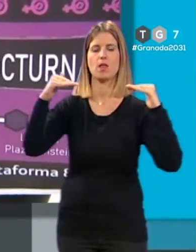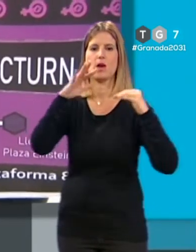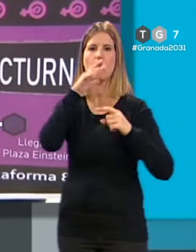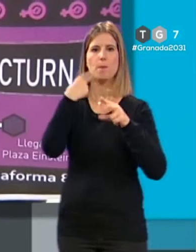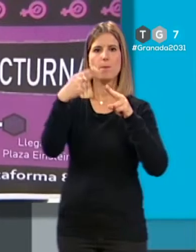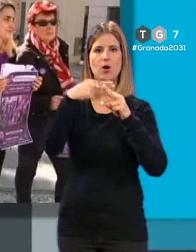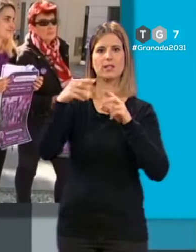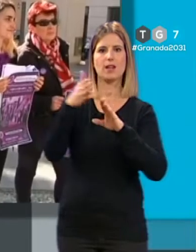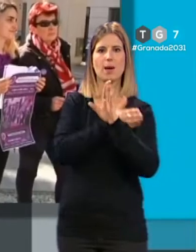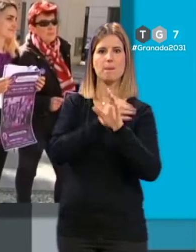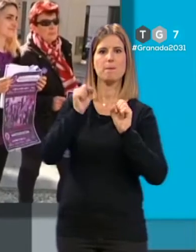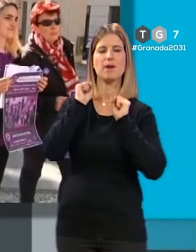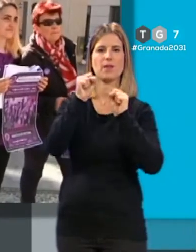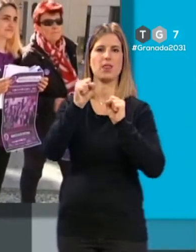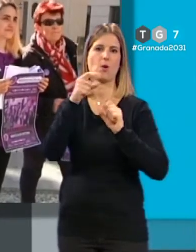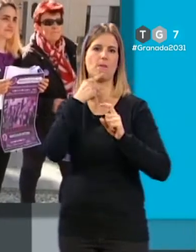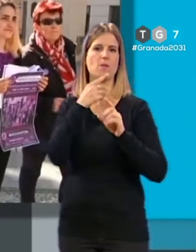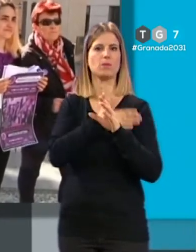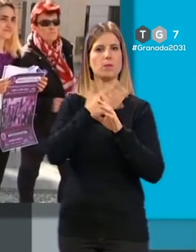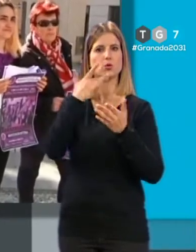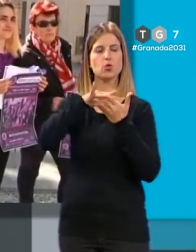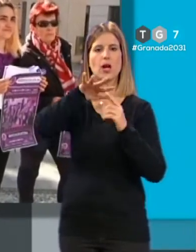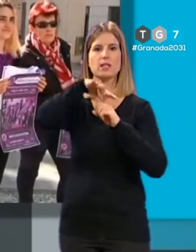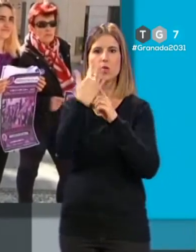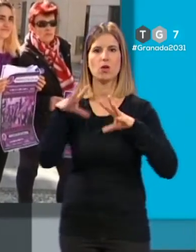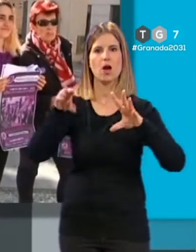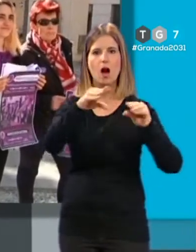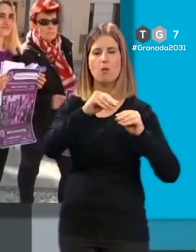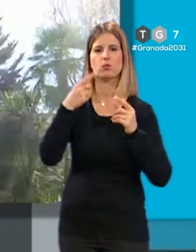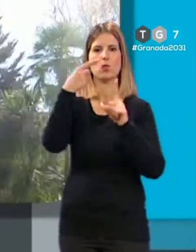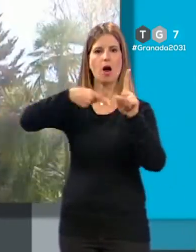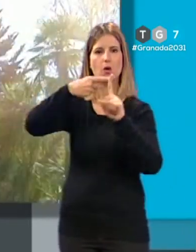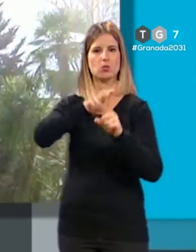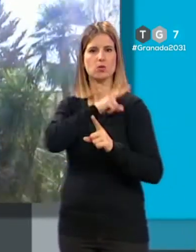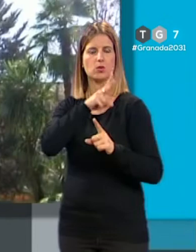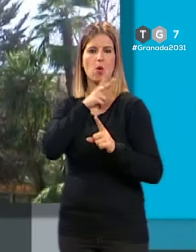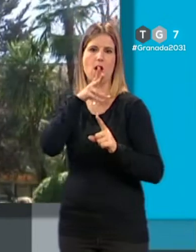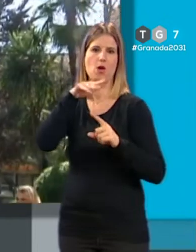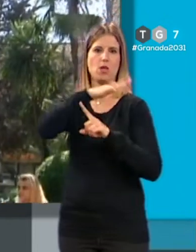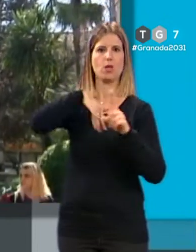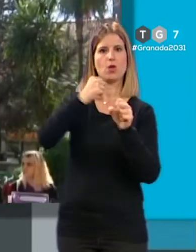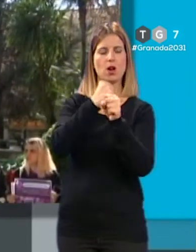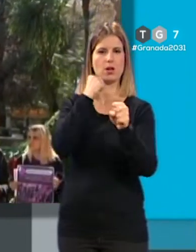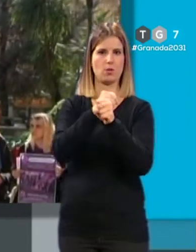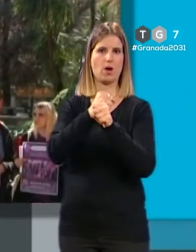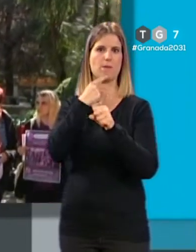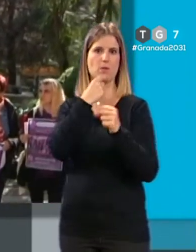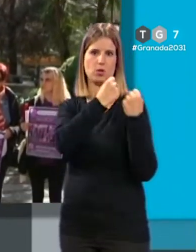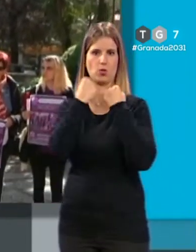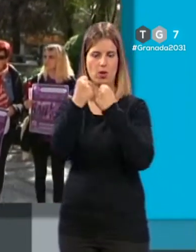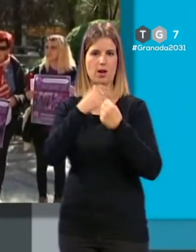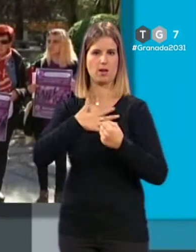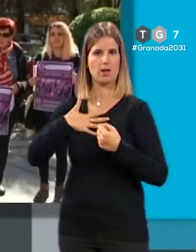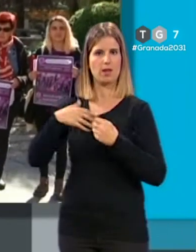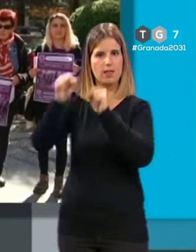políticas de prevención y protocolos ante situaciones de acoso sexual abuso o agresiones en entornos laborales educativos e institucionales.